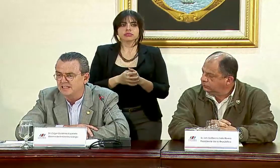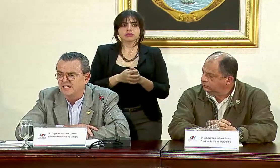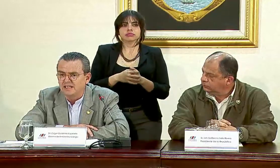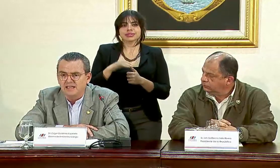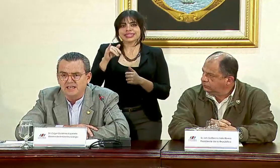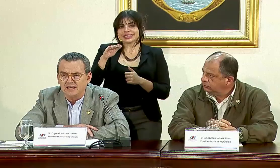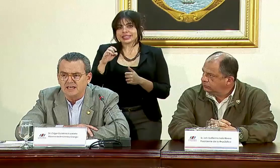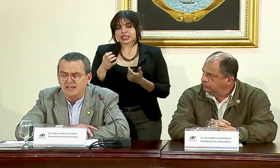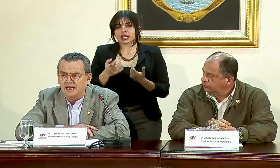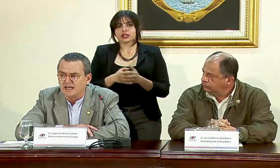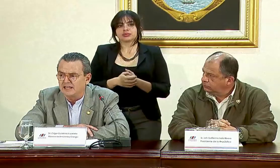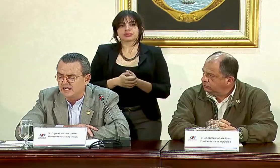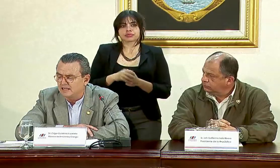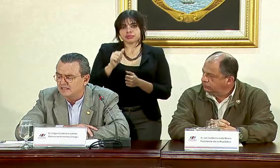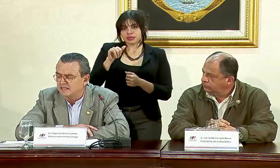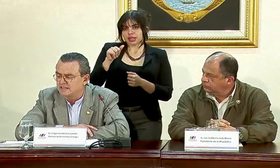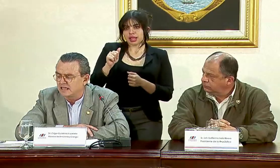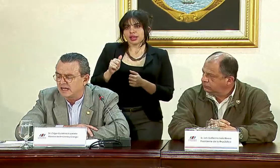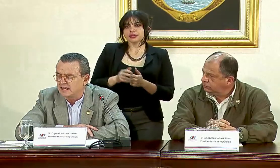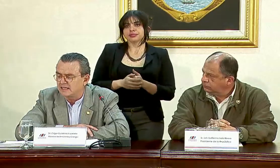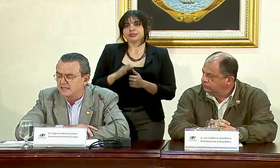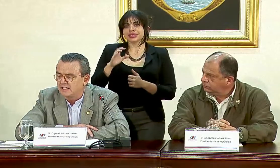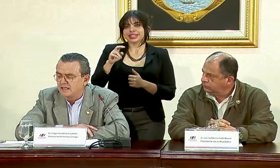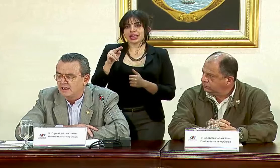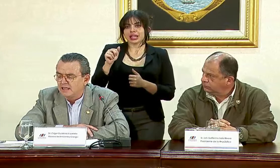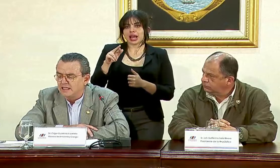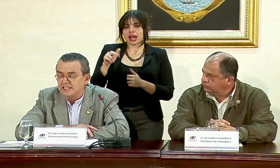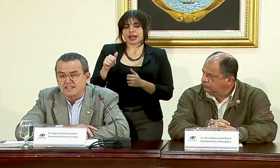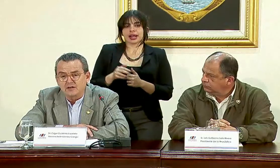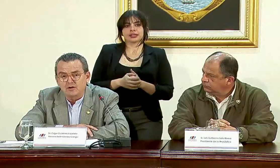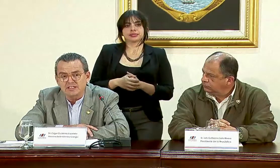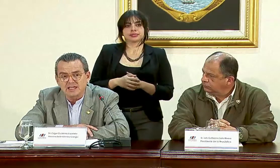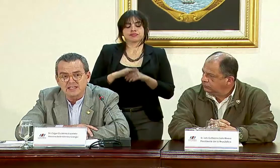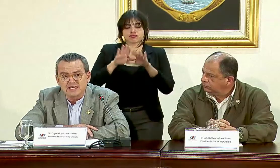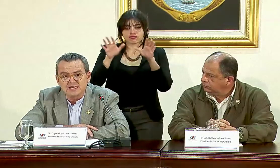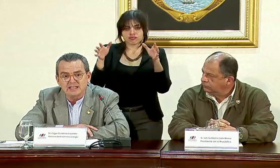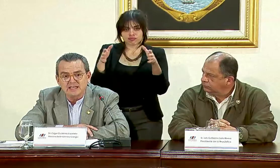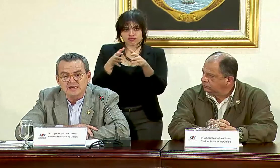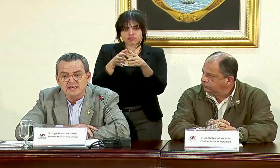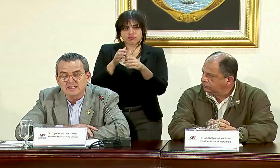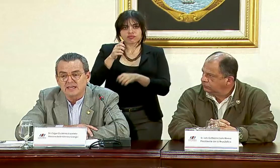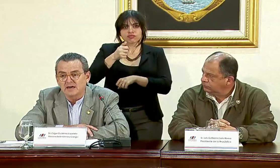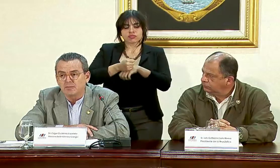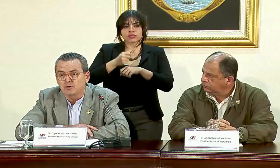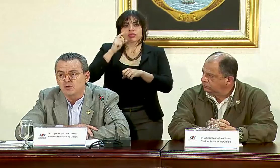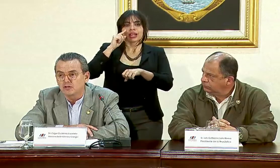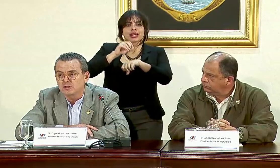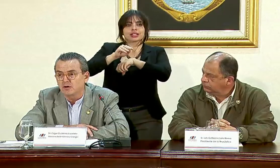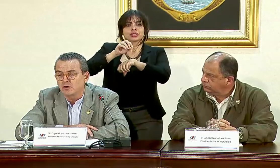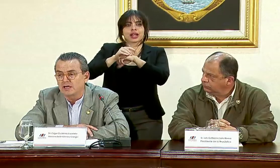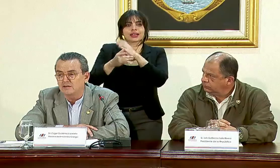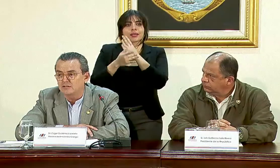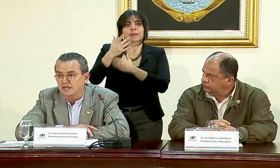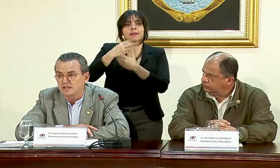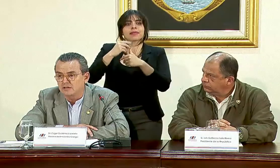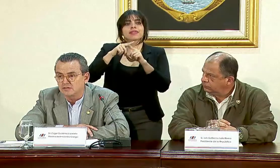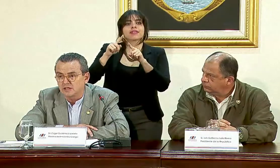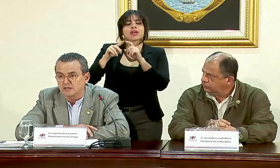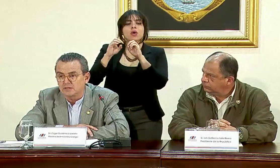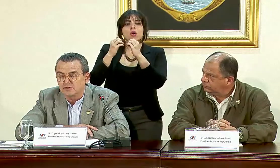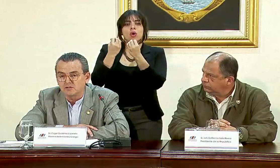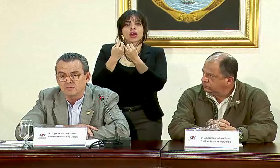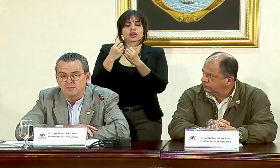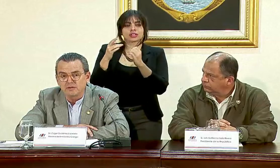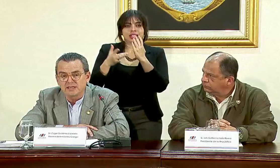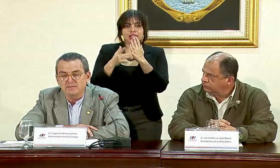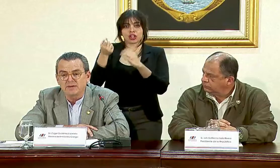el ICE, el AIA, SENARA, y se integró una secretaría técnica integrada por 12 órganos técnicos